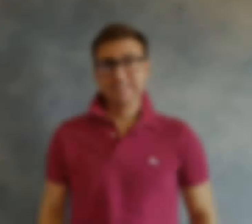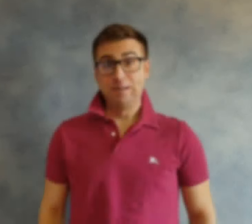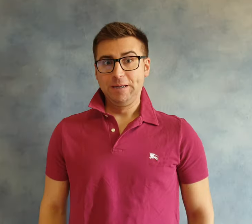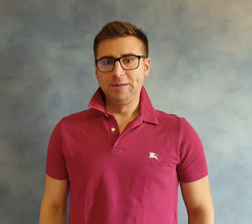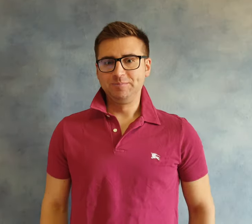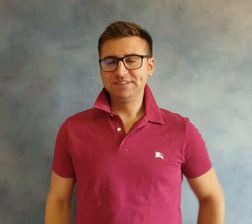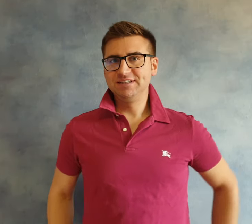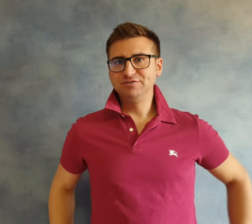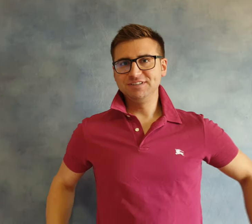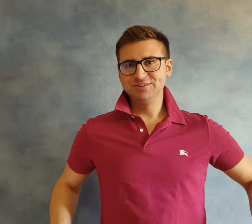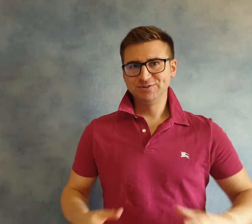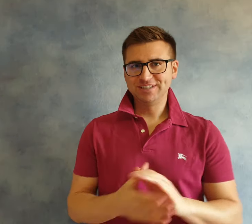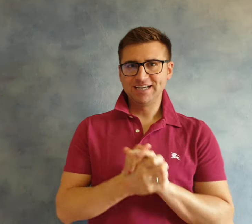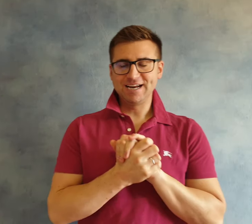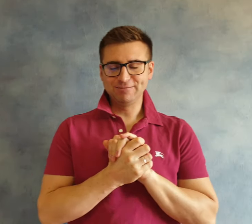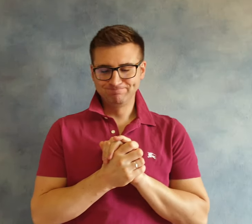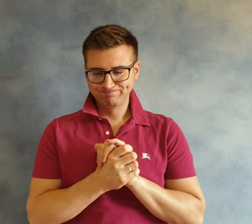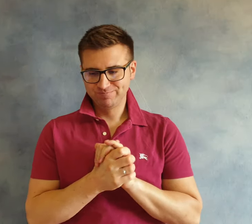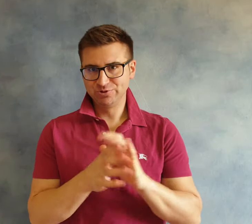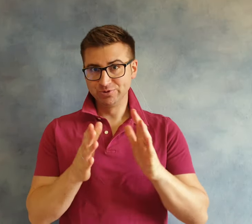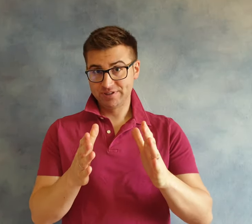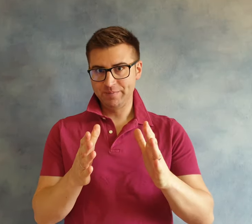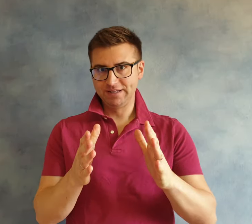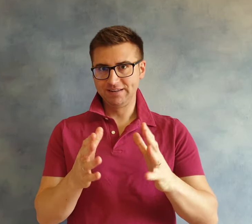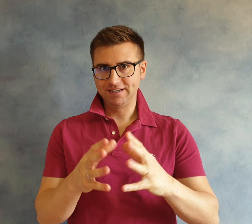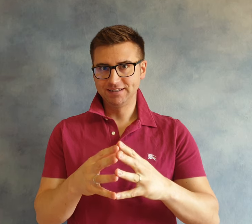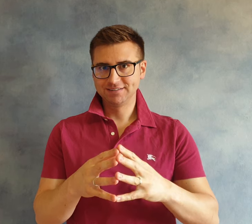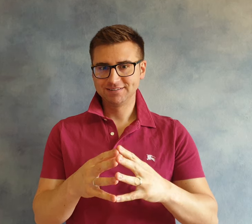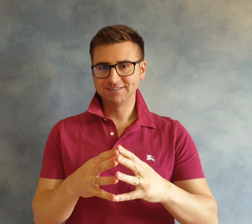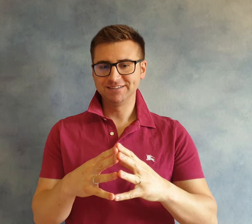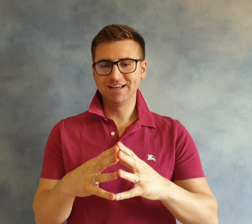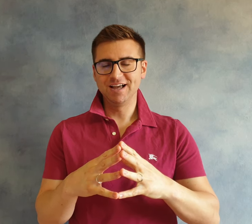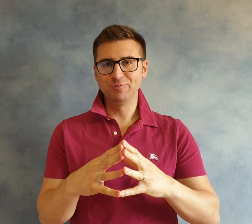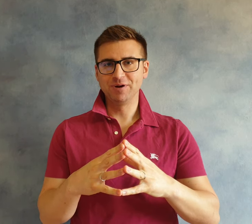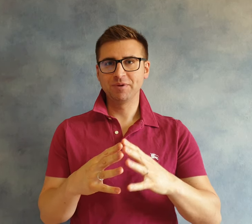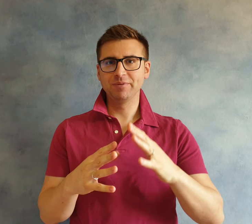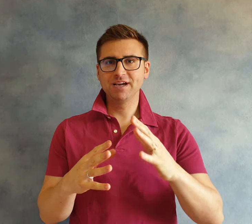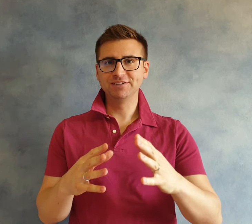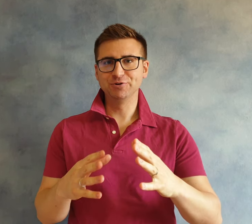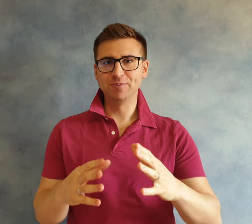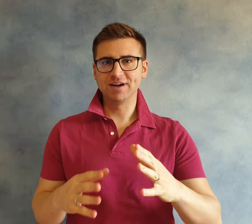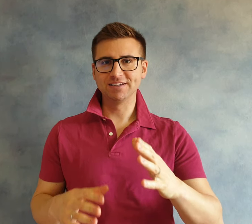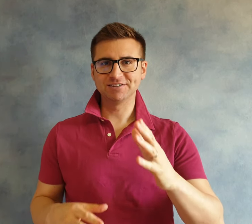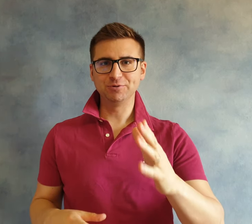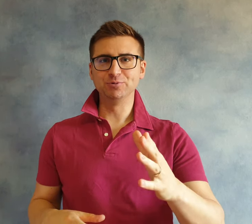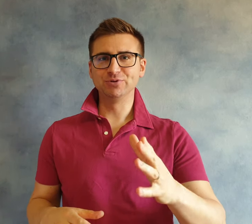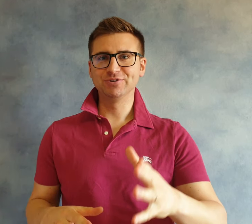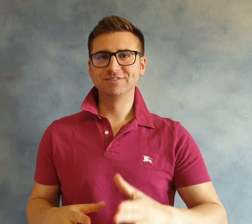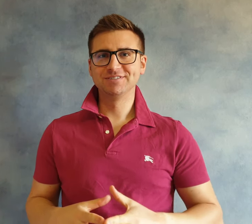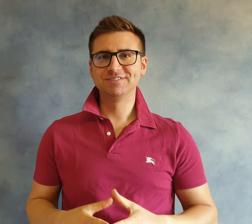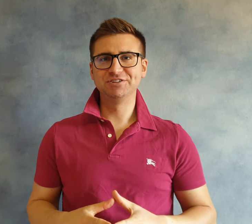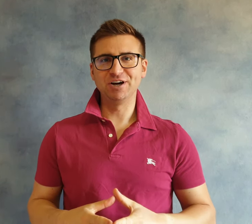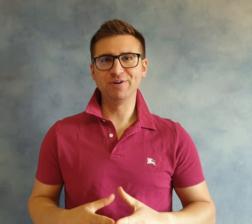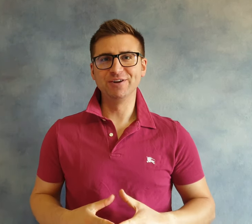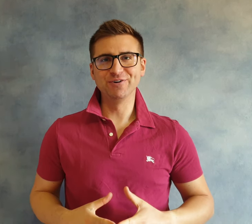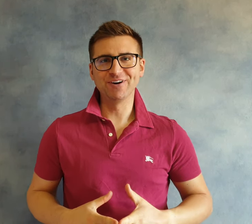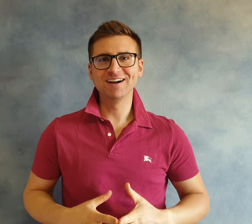è stato fatto notare giustamente da una mia amica di roma che saluto ciao eleonora